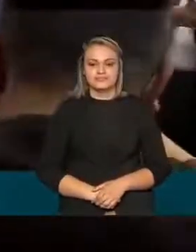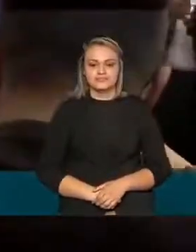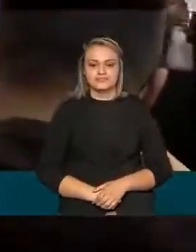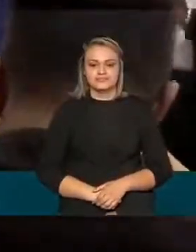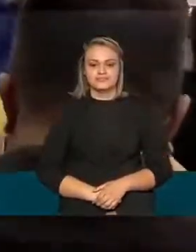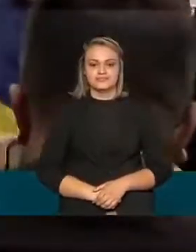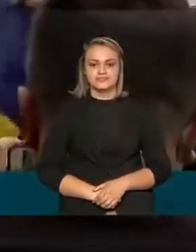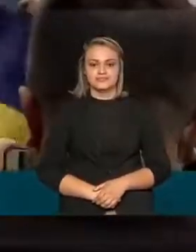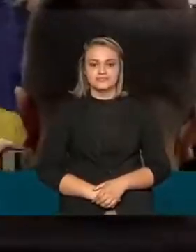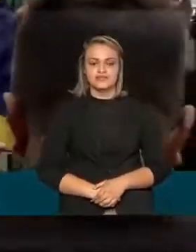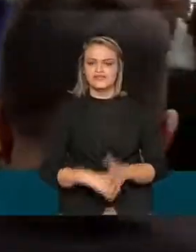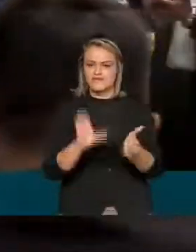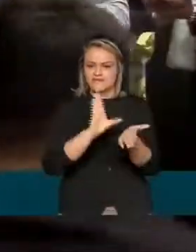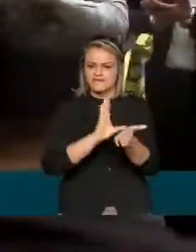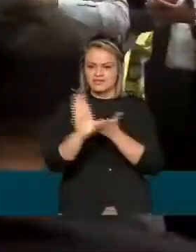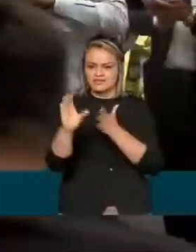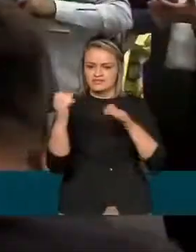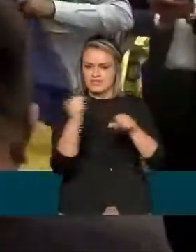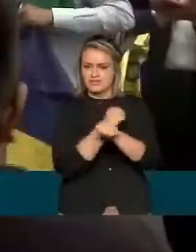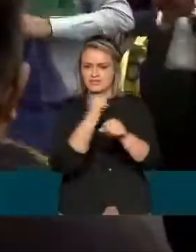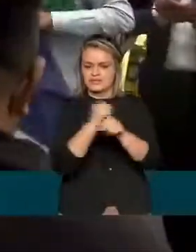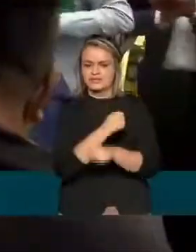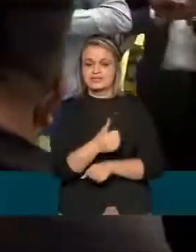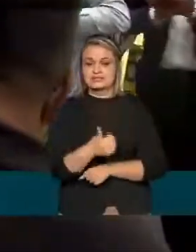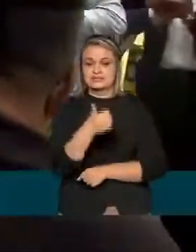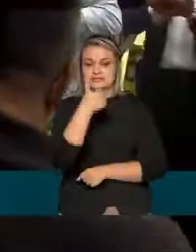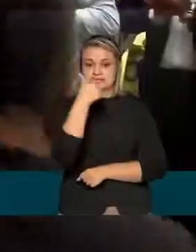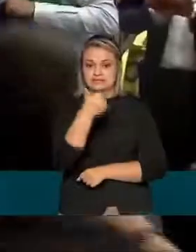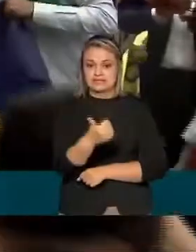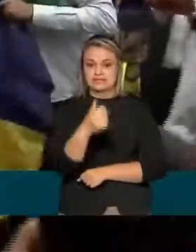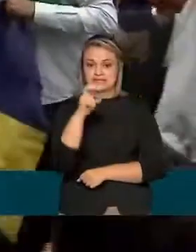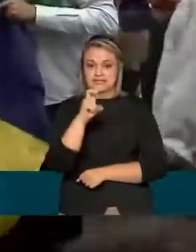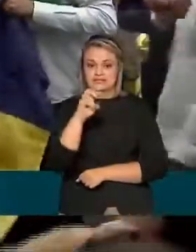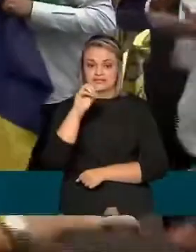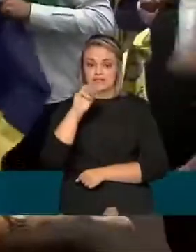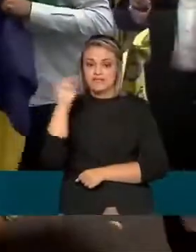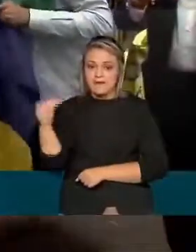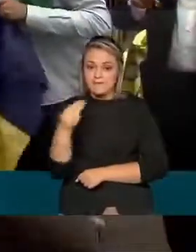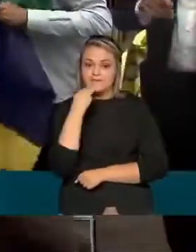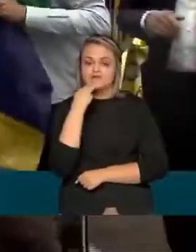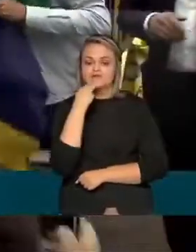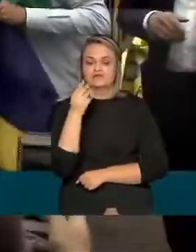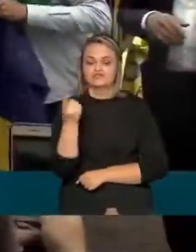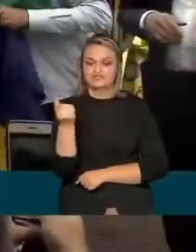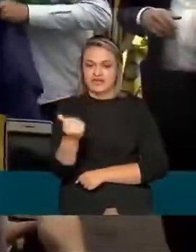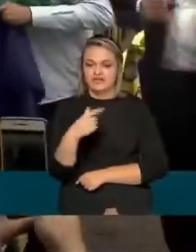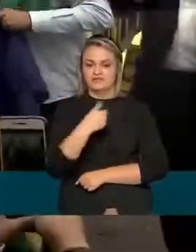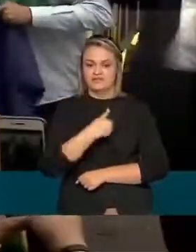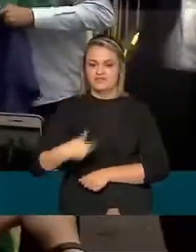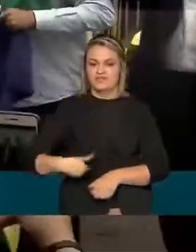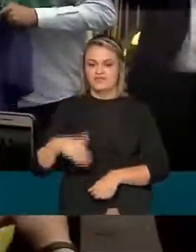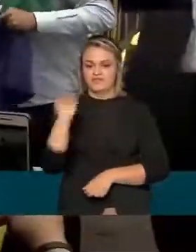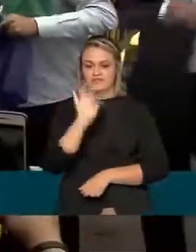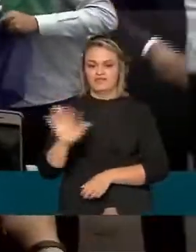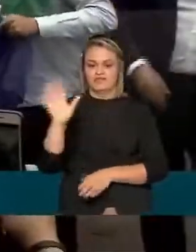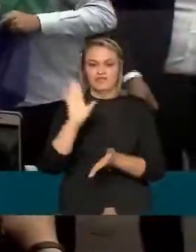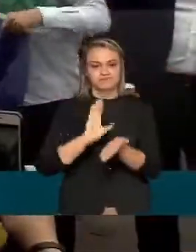Foram investidos na obra mais de 150 milhões de reais do governo federal.